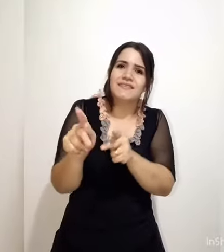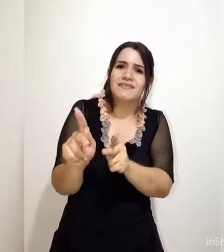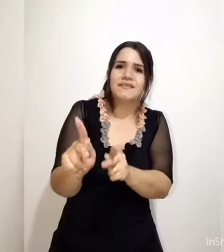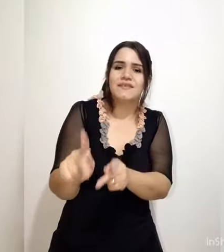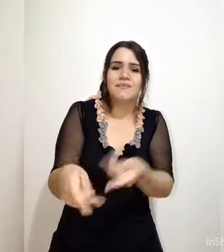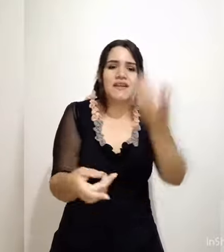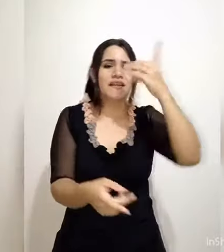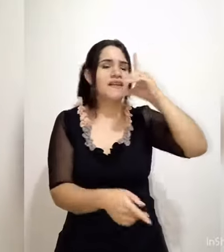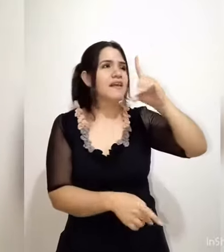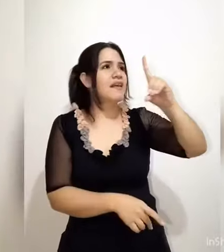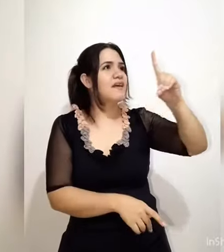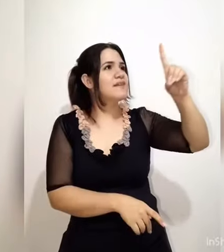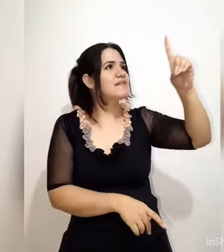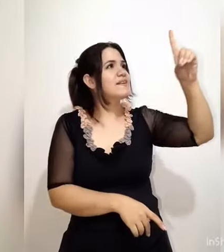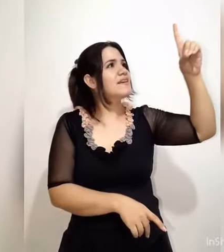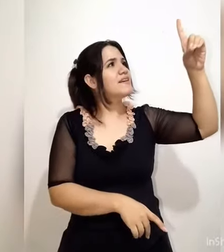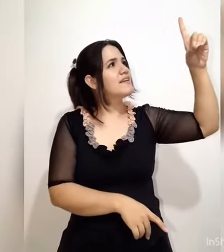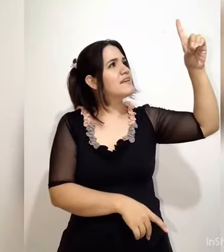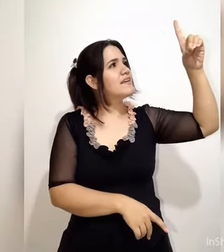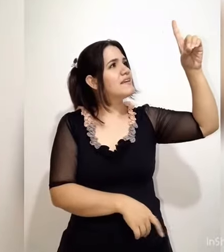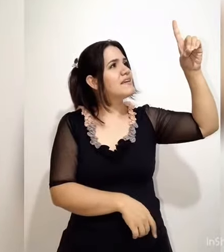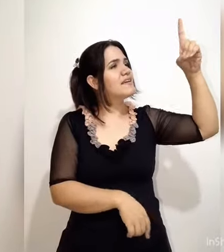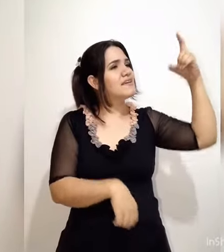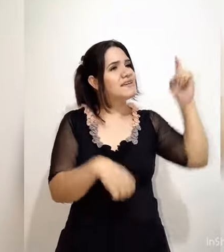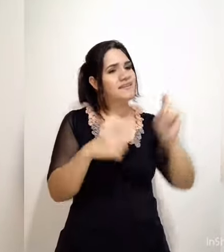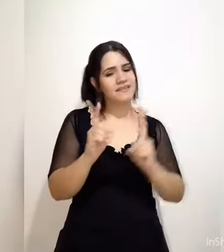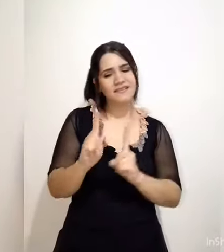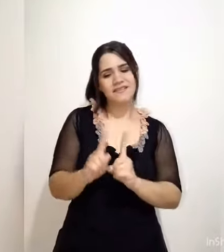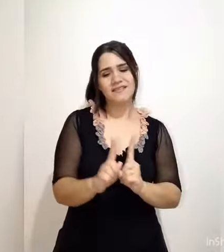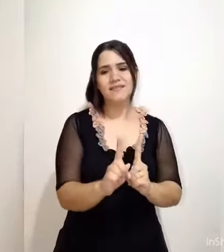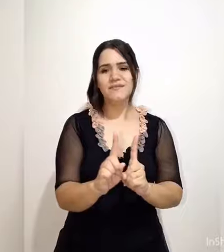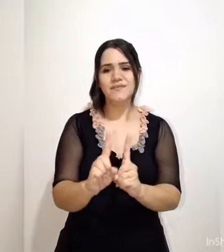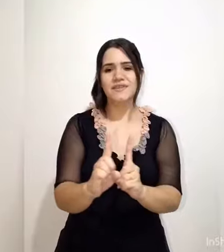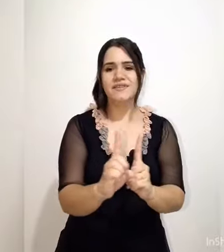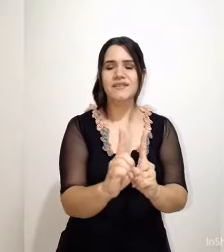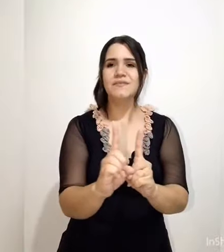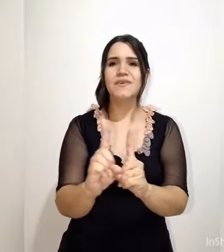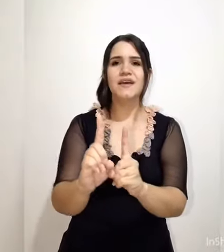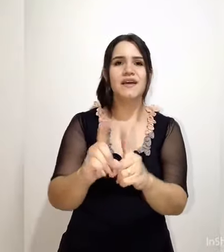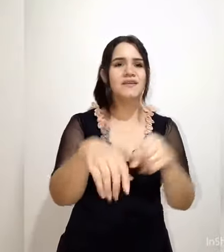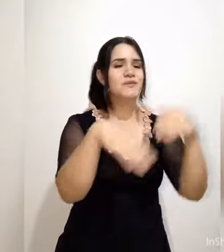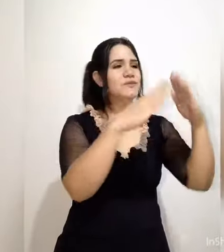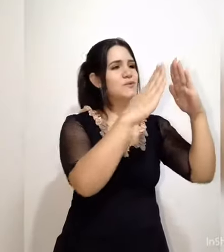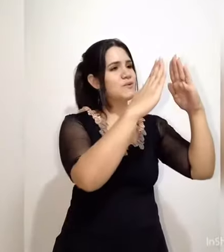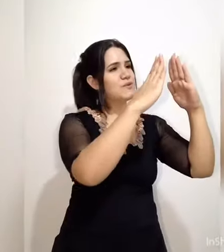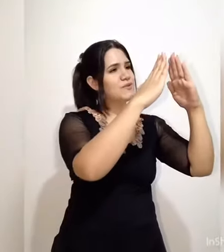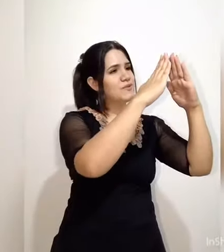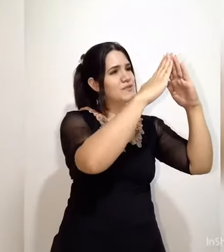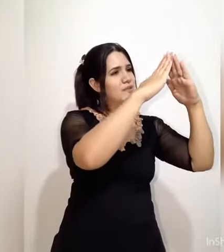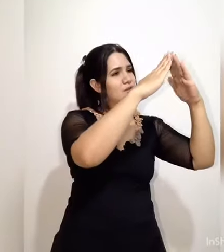Protegido estarei Sempre debaixo do seu